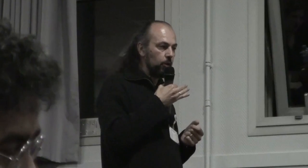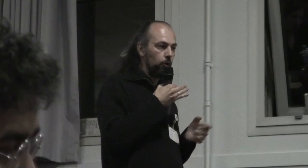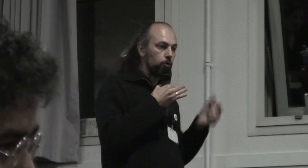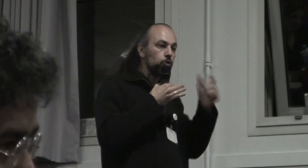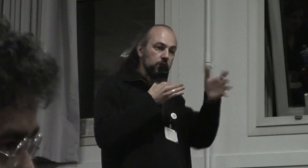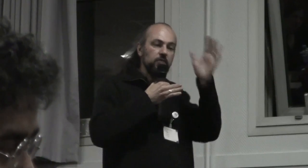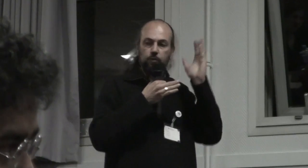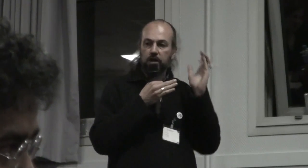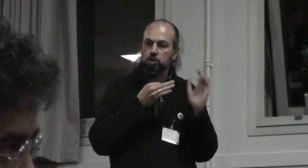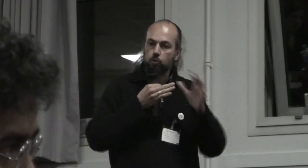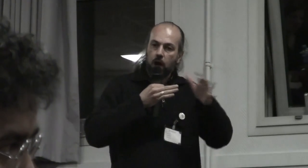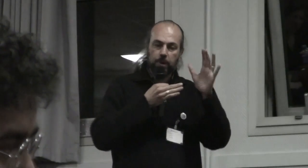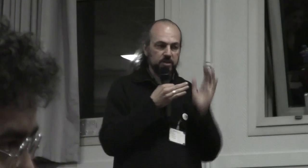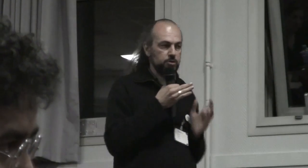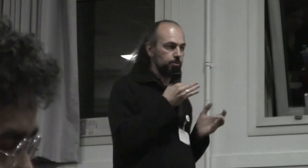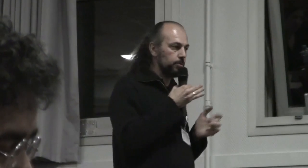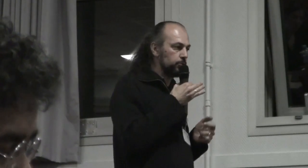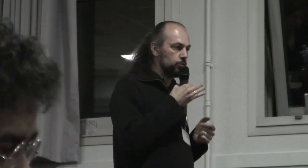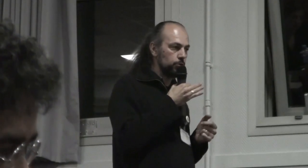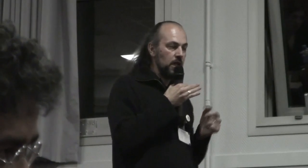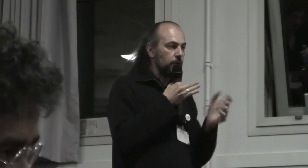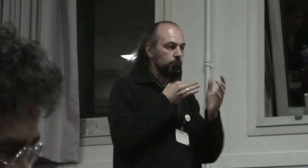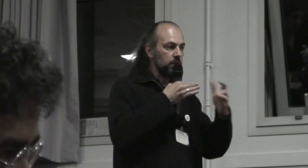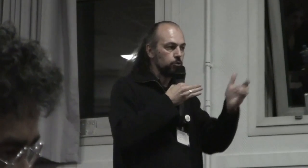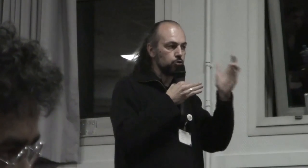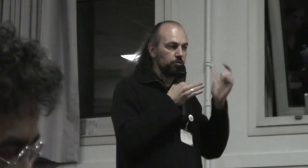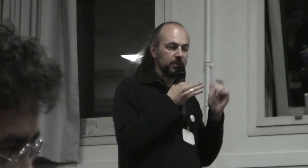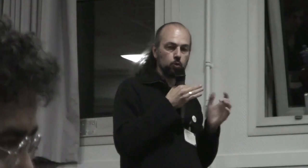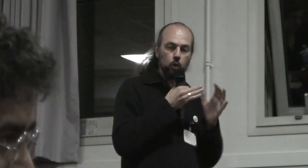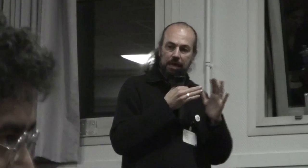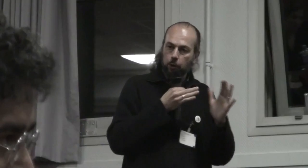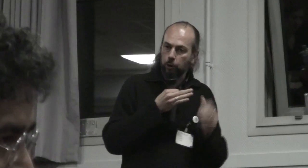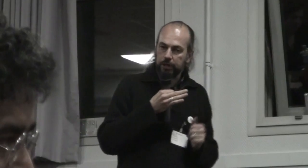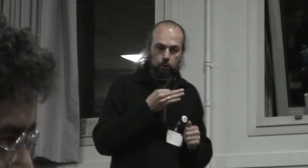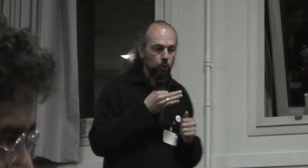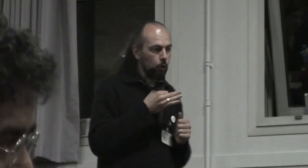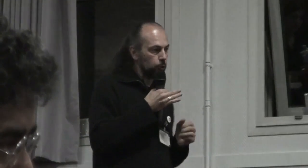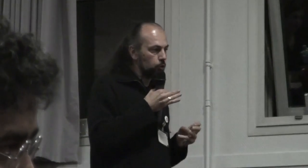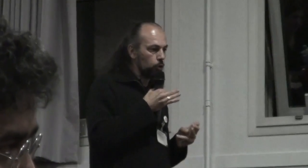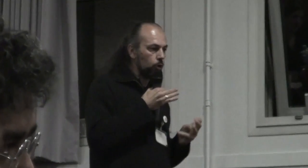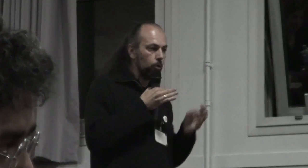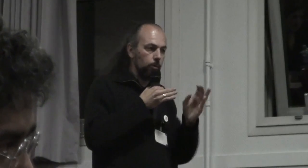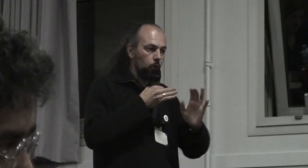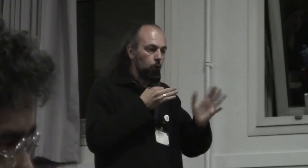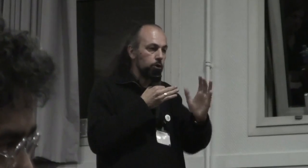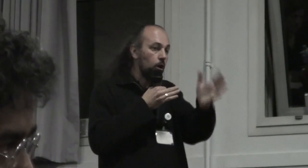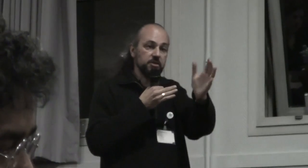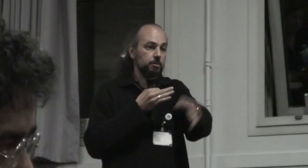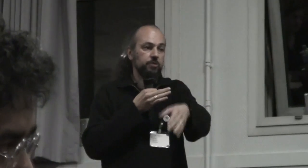que donc il fera des choix à partir de simplement de de voilà de son vécu et que donc bon il y aura des éléments